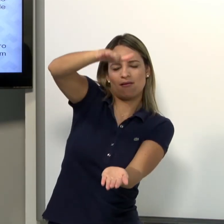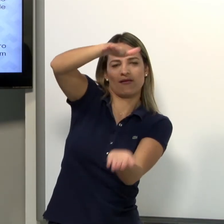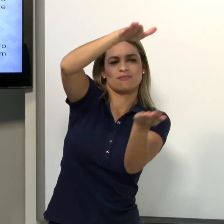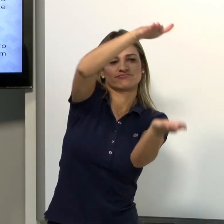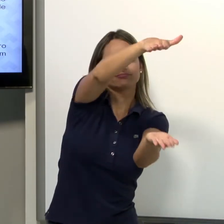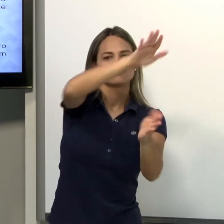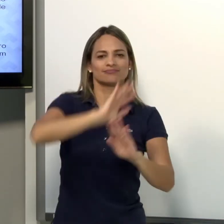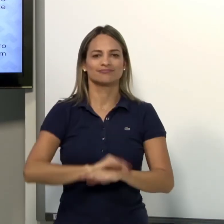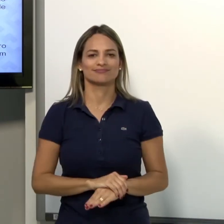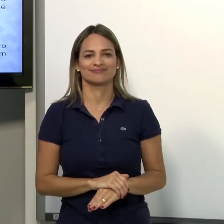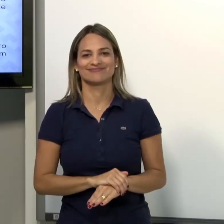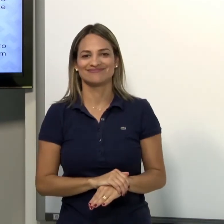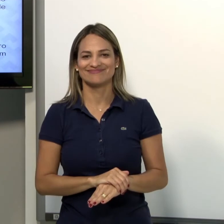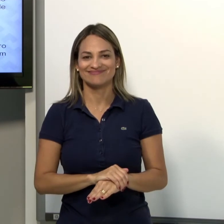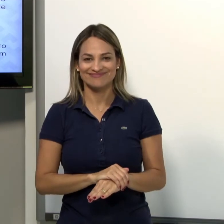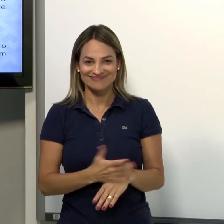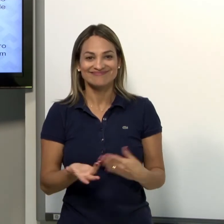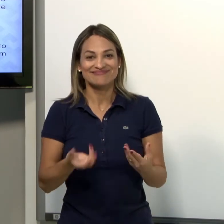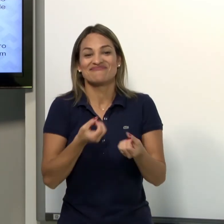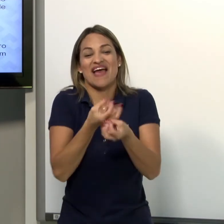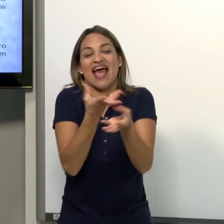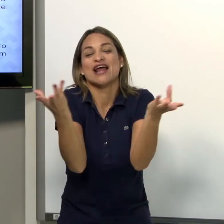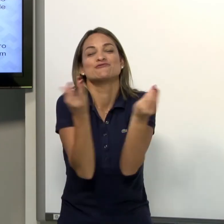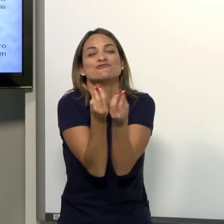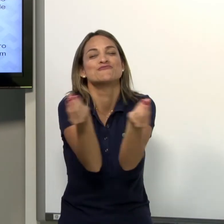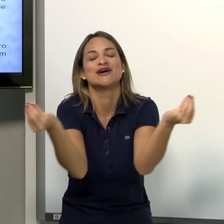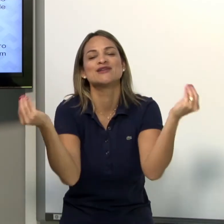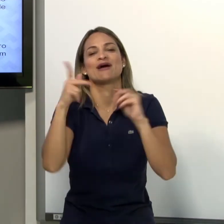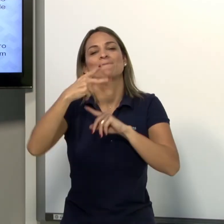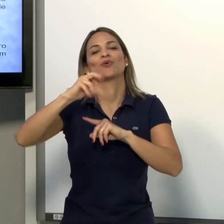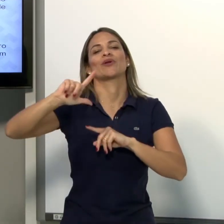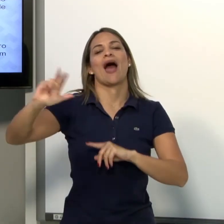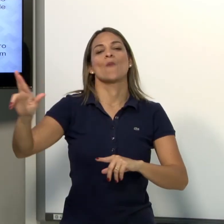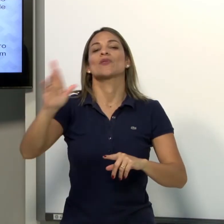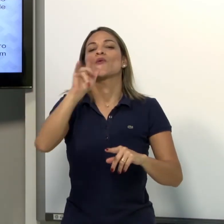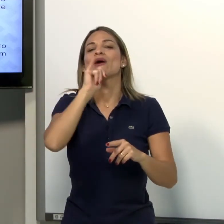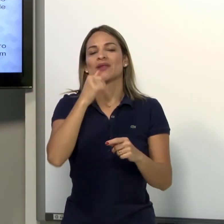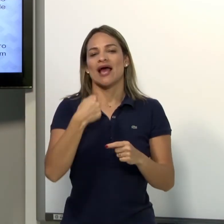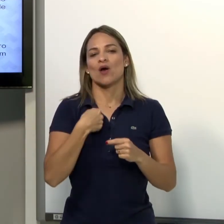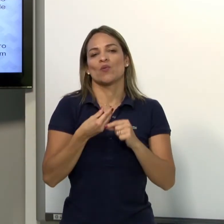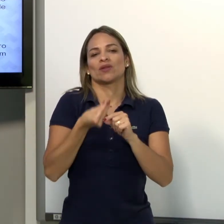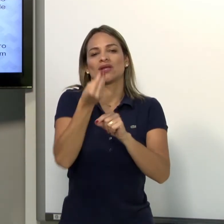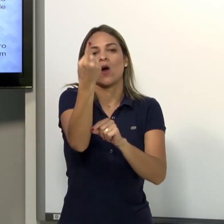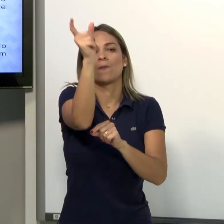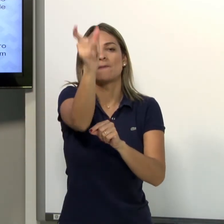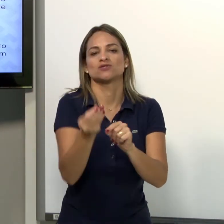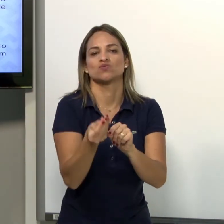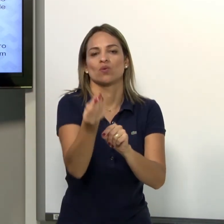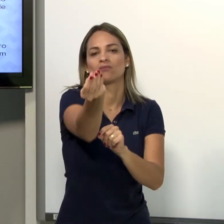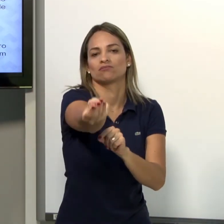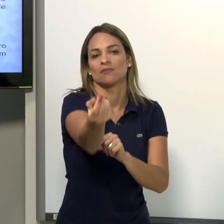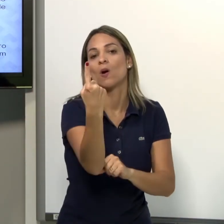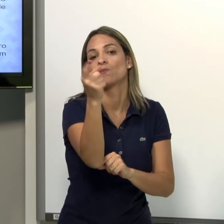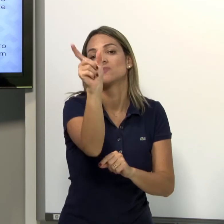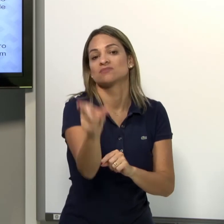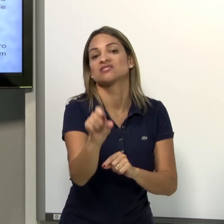Então, várias camisas, uma empilhada em cima da outra. Então, esse é o plural. Por exemplo, eu